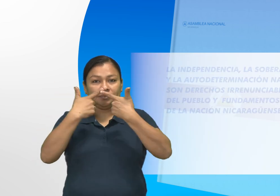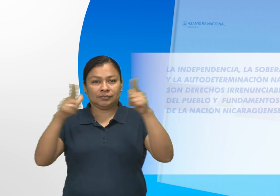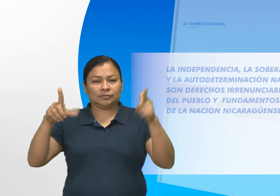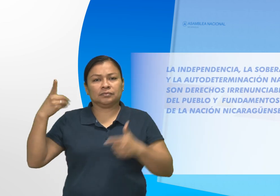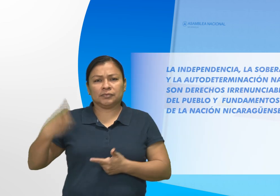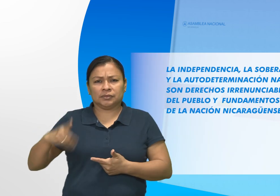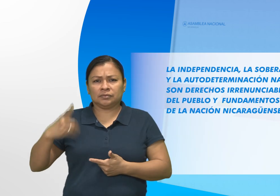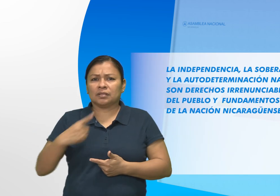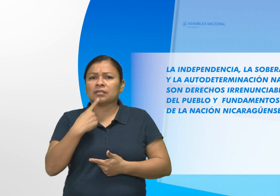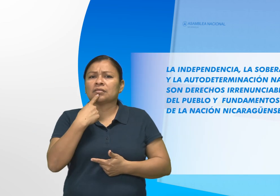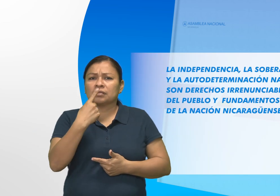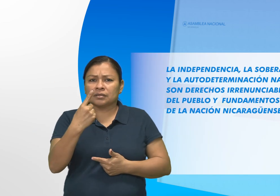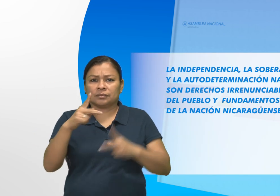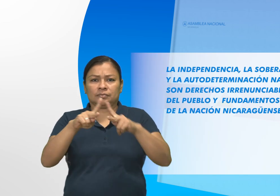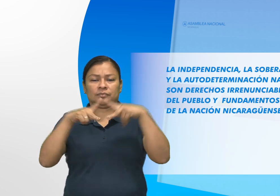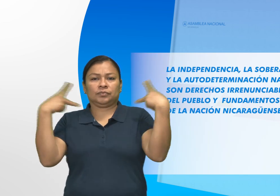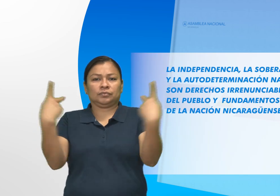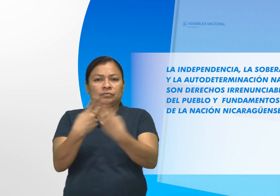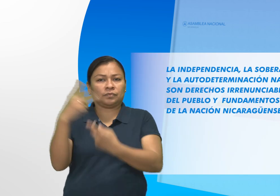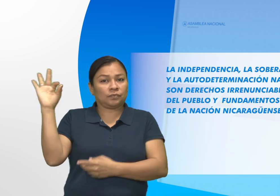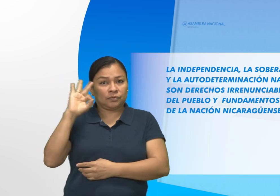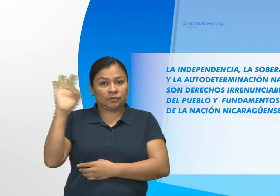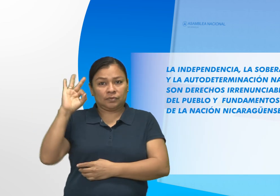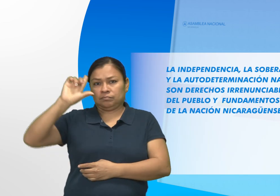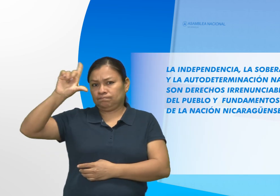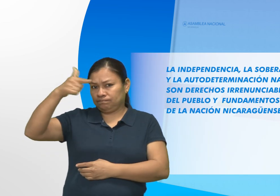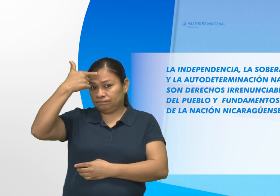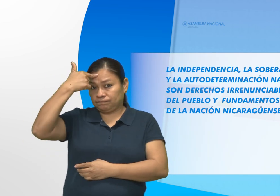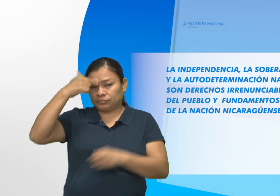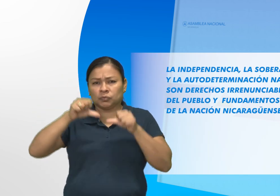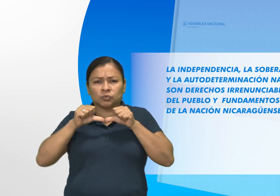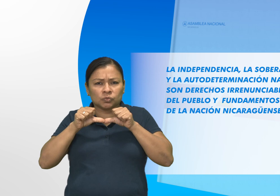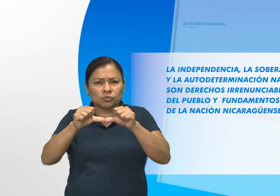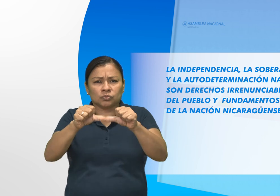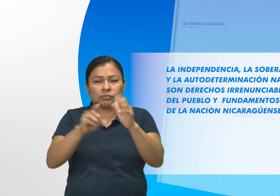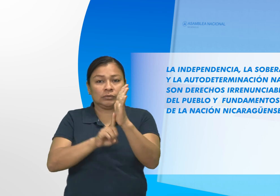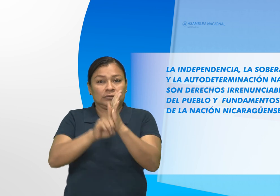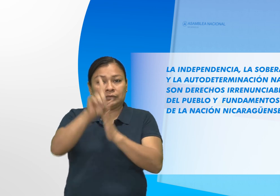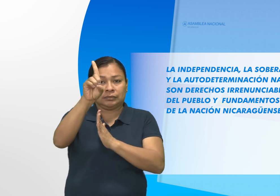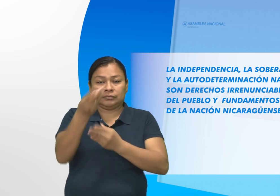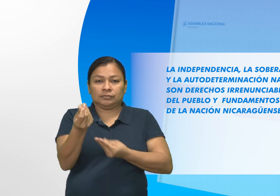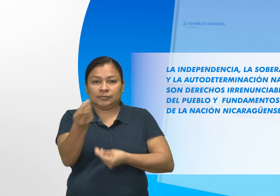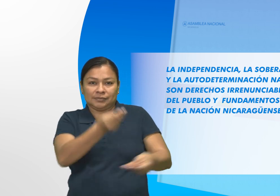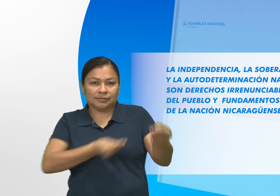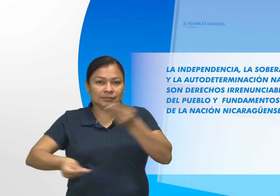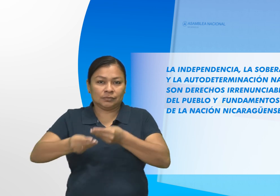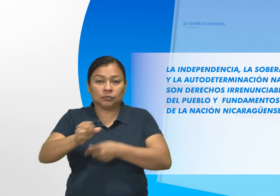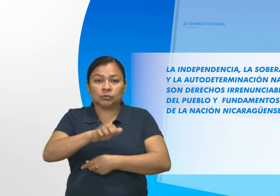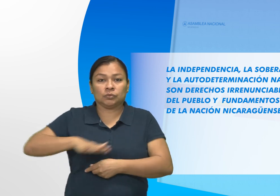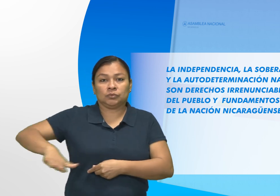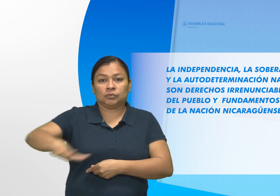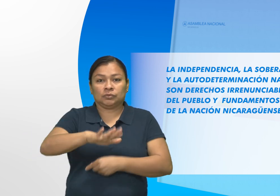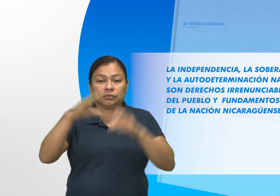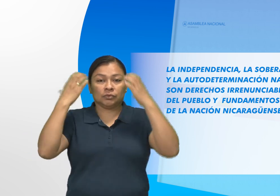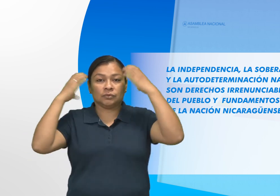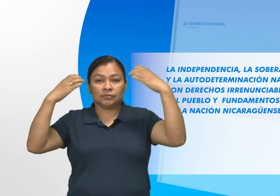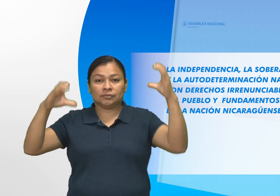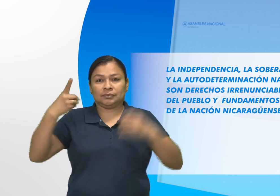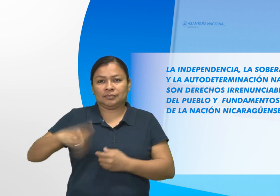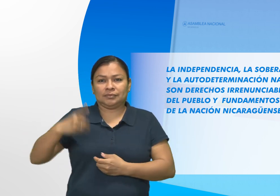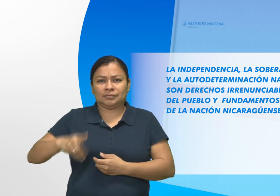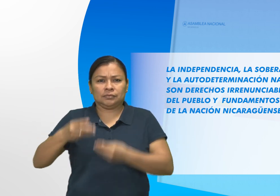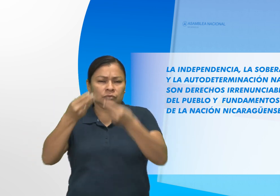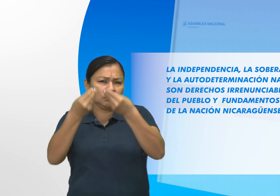La independencia, la soberanía y la autodeterminación nacional son derechos irrenunciables del pueblo y